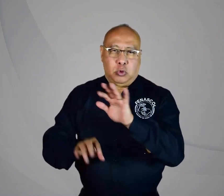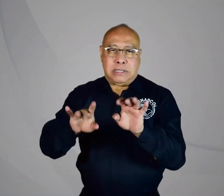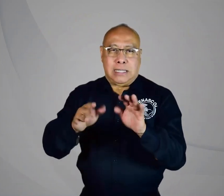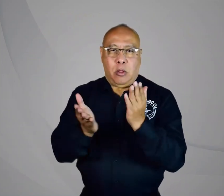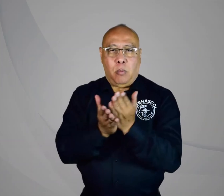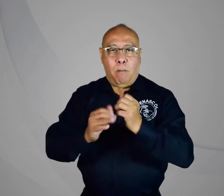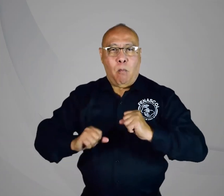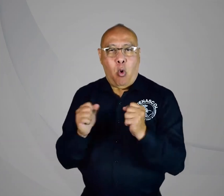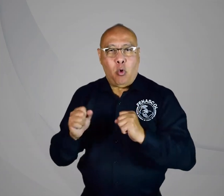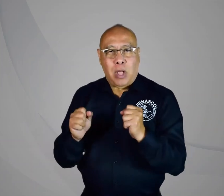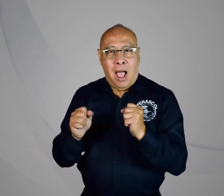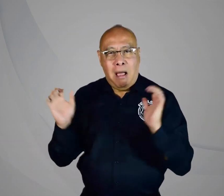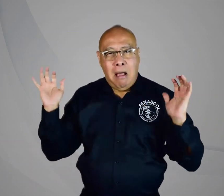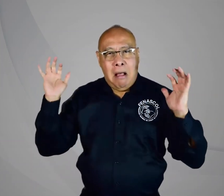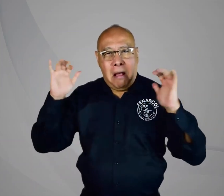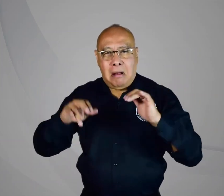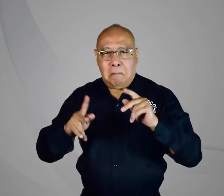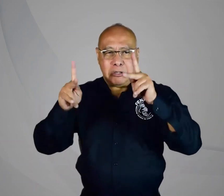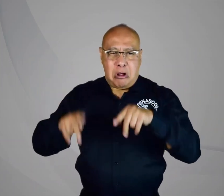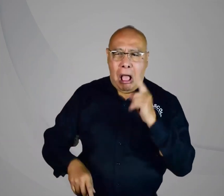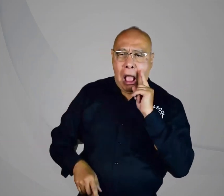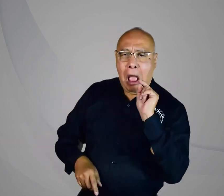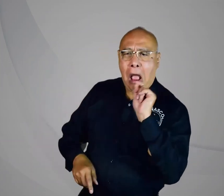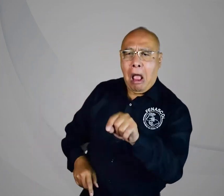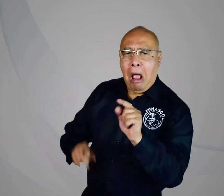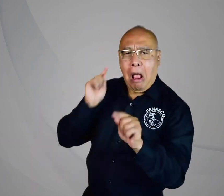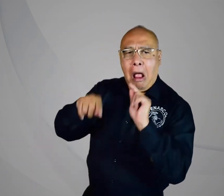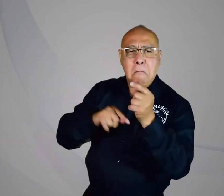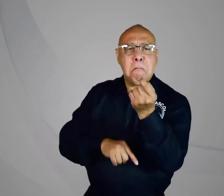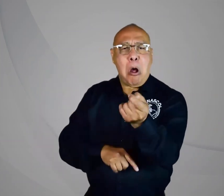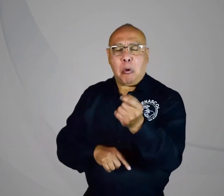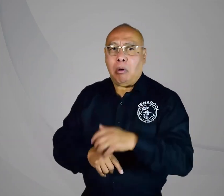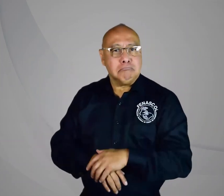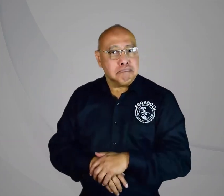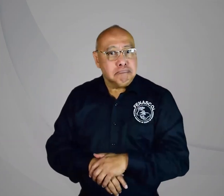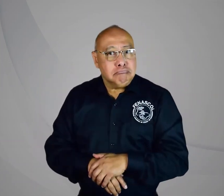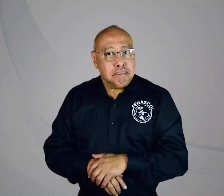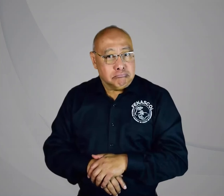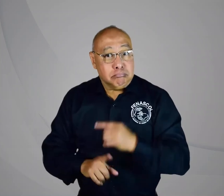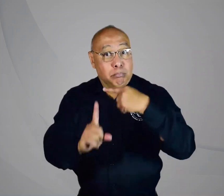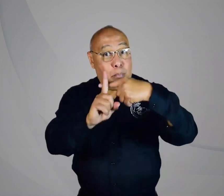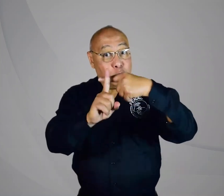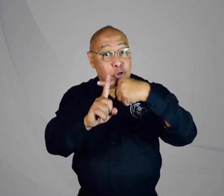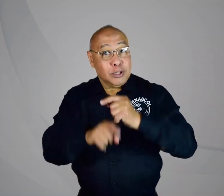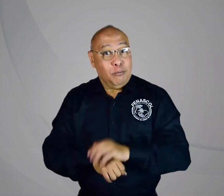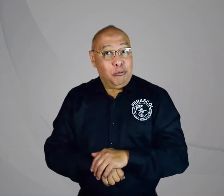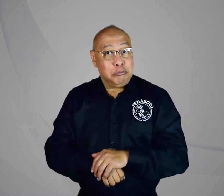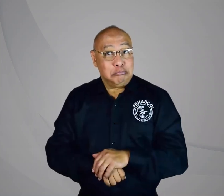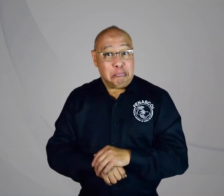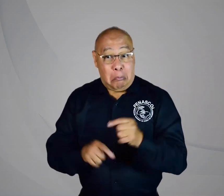tuvimos hace poco con la Secretaría de Educación de Bogotá, donde se hizo una manifestación, aunque muchos criticaron por ser poca la